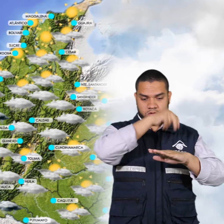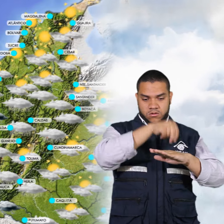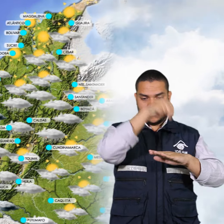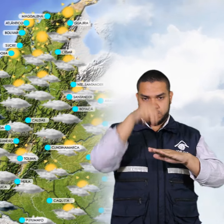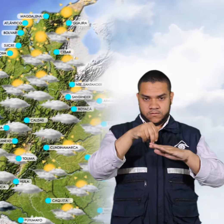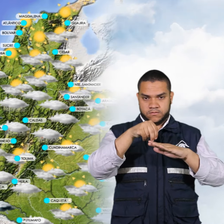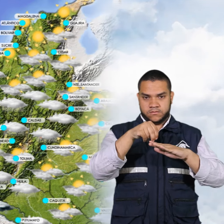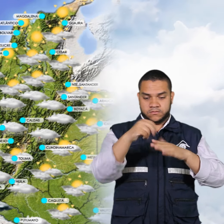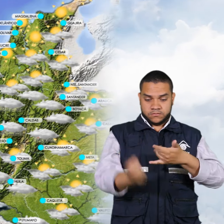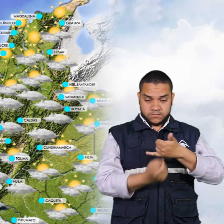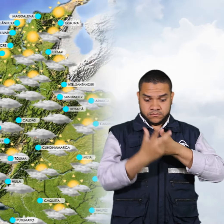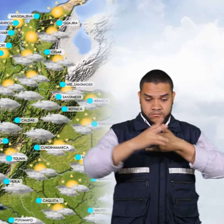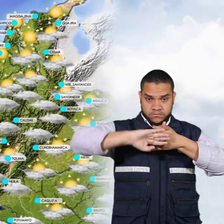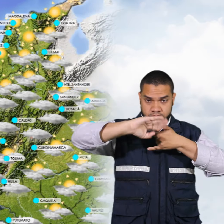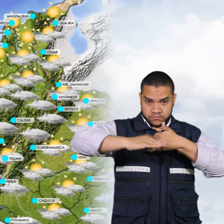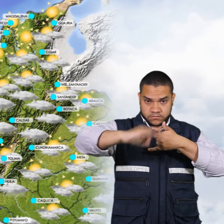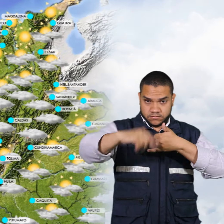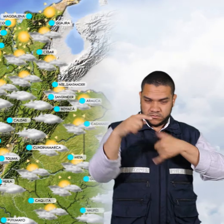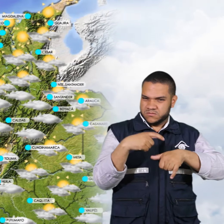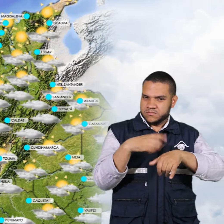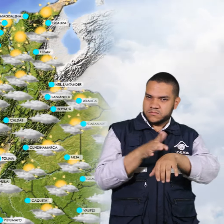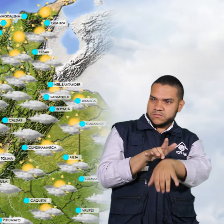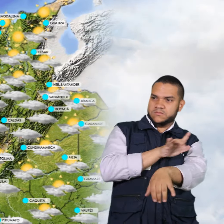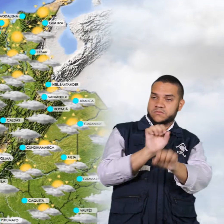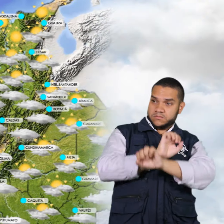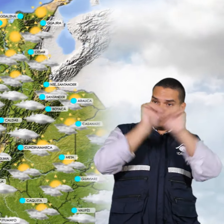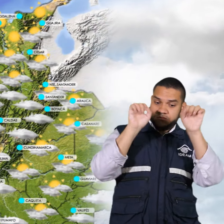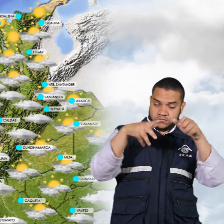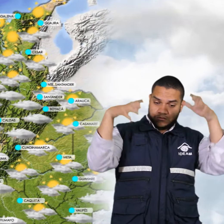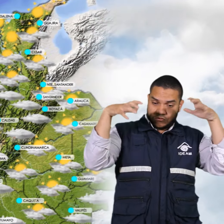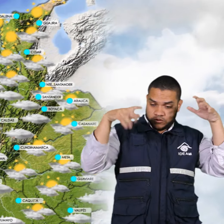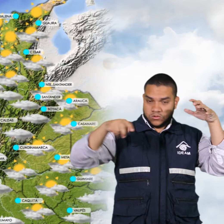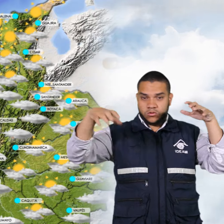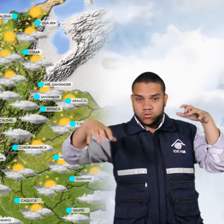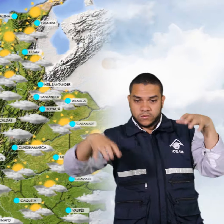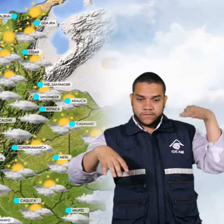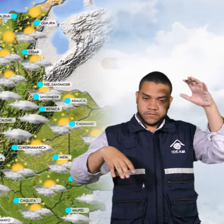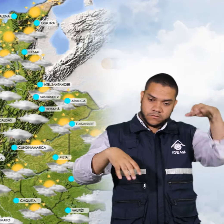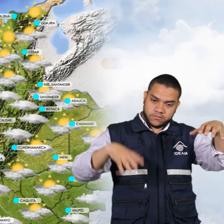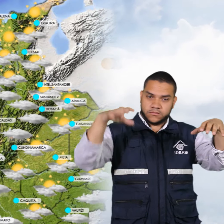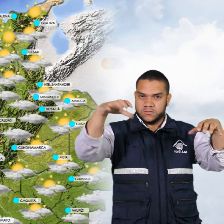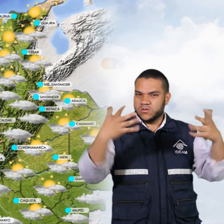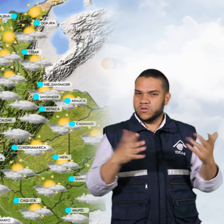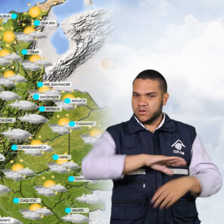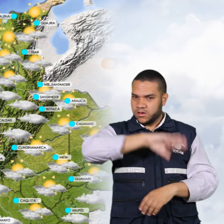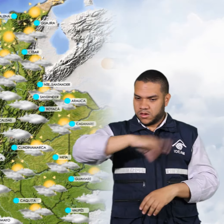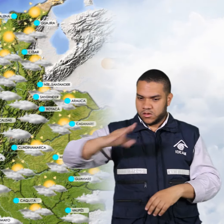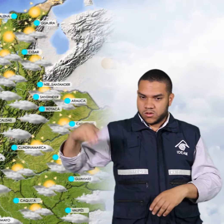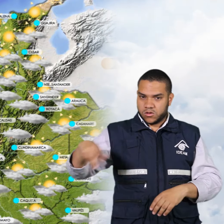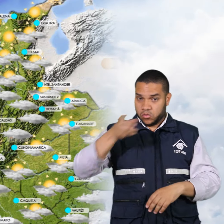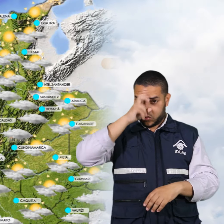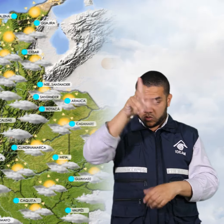en la región andina en las primeras horas de la mañana se presentarán lluvias sectorizadas especialmente en antioquia sectores de